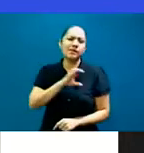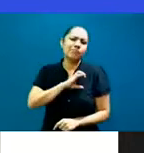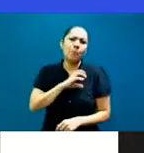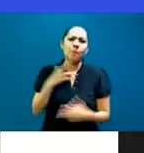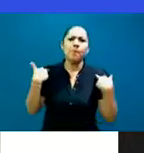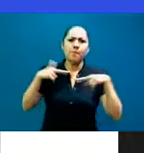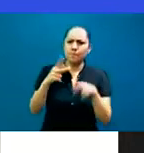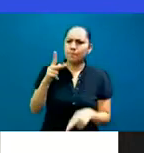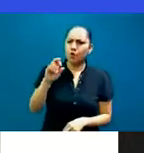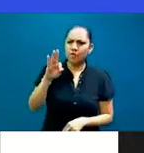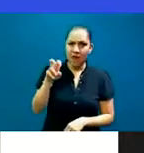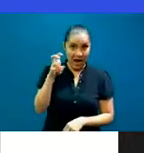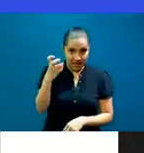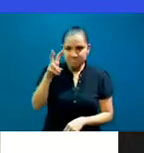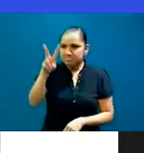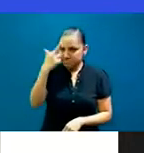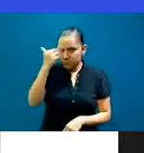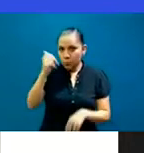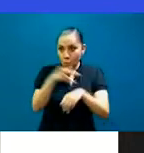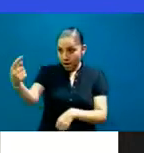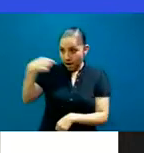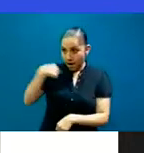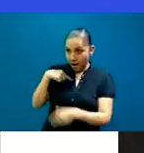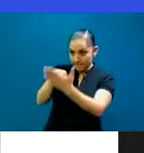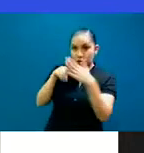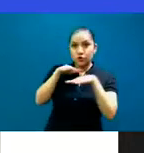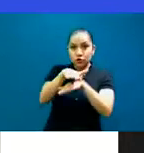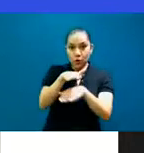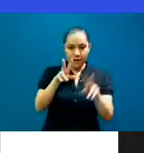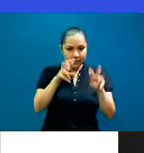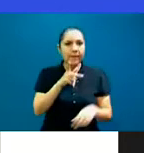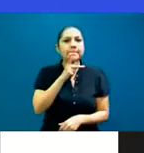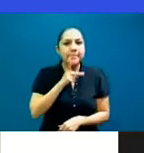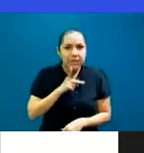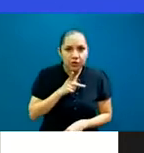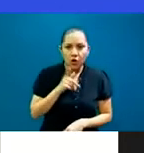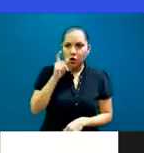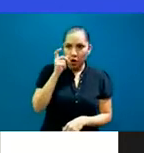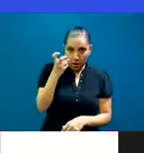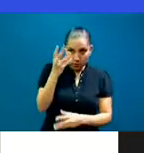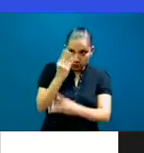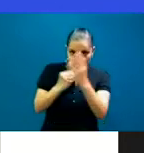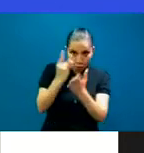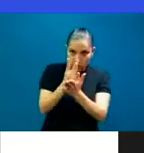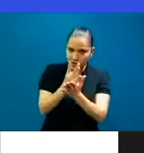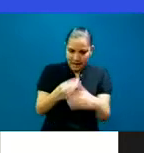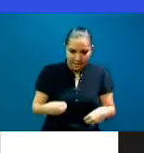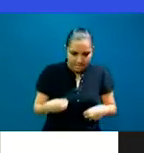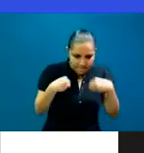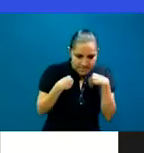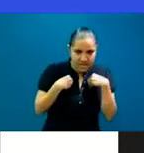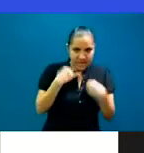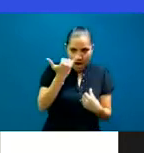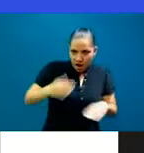fue un profesor no solo en temas petroleros, sino de vida, fortaleza y ánimo, porque sí que se distinguía por eso.